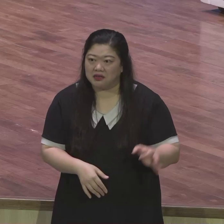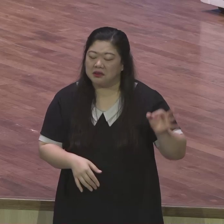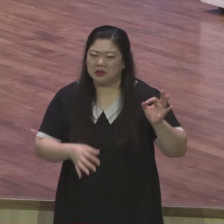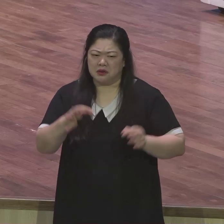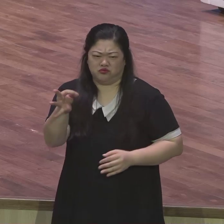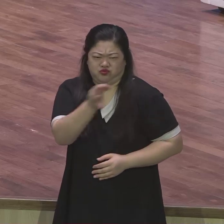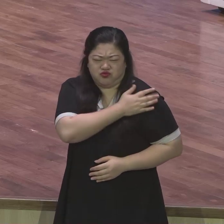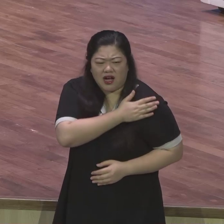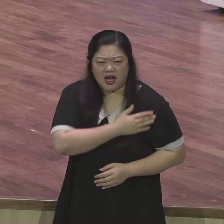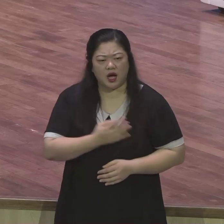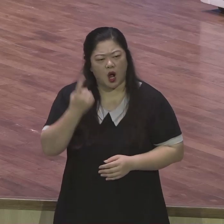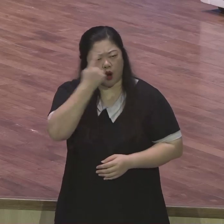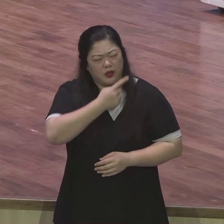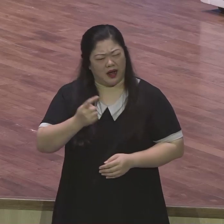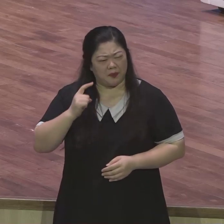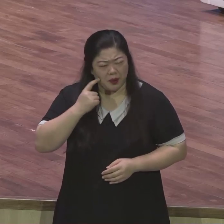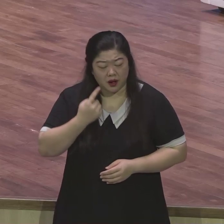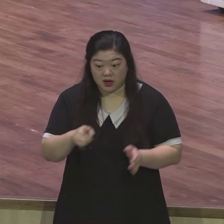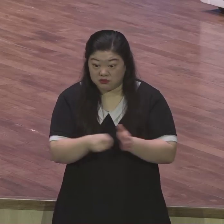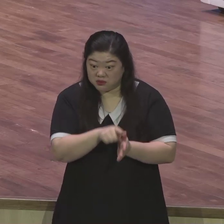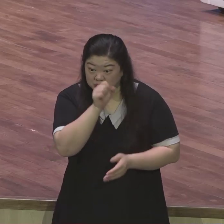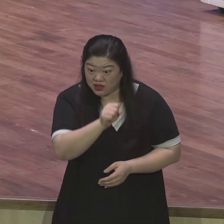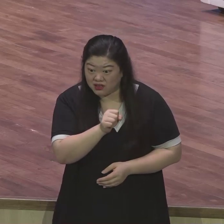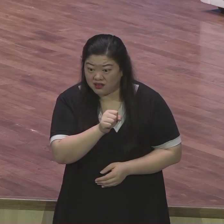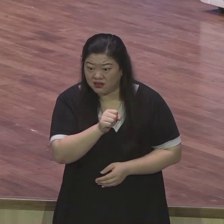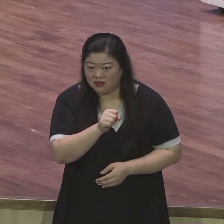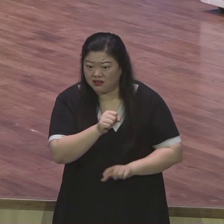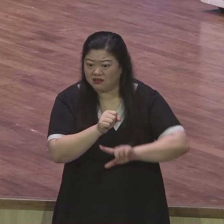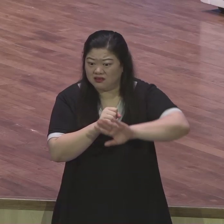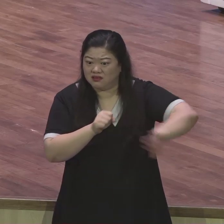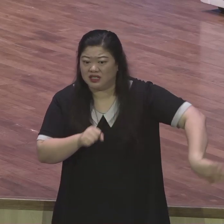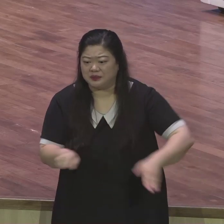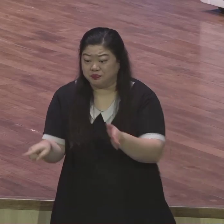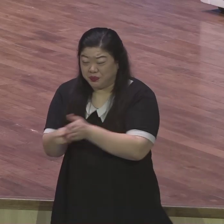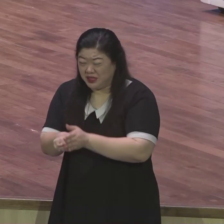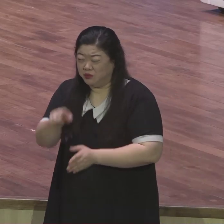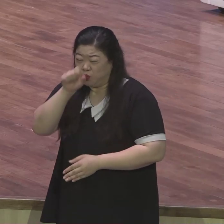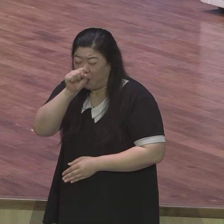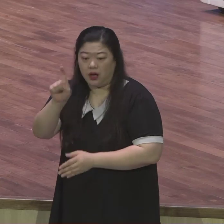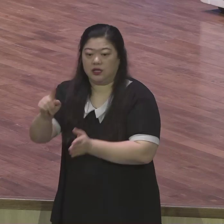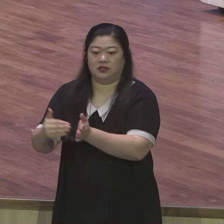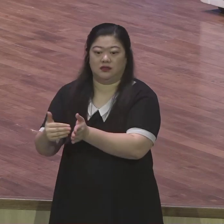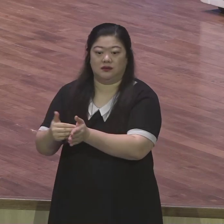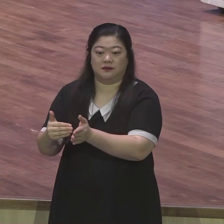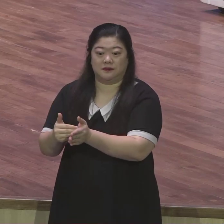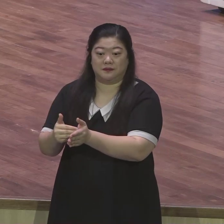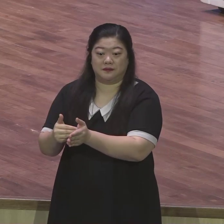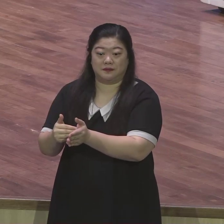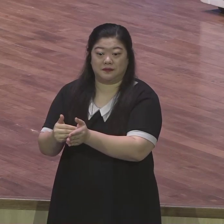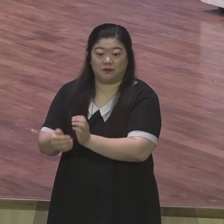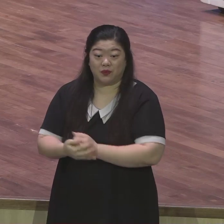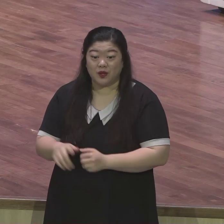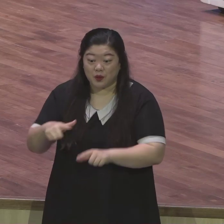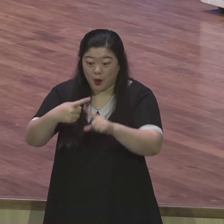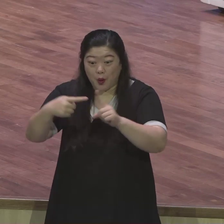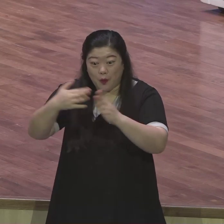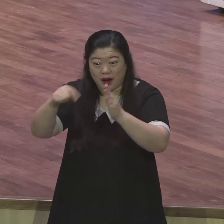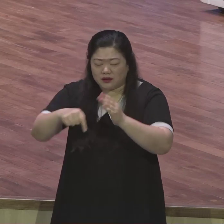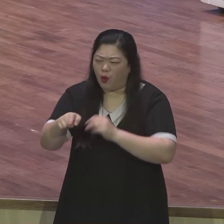좋은 분들에게 직분을 주고 중요한 일을 맡기기도 합니다 그래서 교회에서 가장 큰 칭찬이 있다면 아, 저 사람 믿음 참 좋다 라는